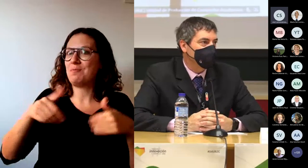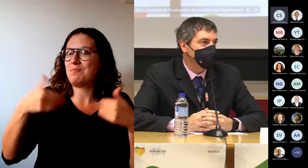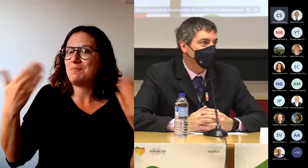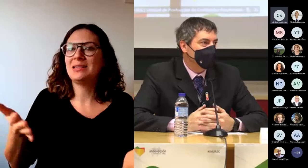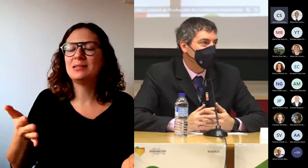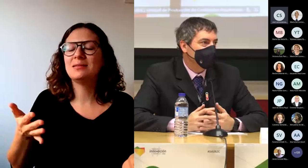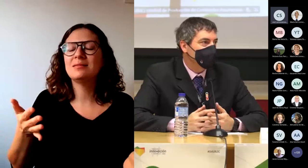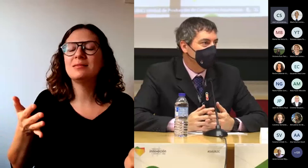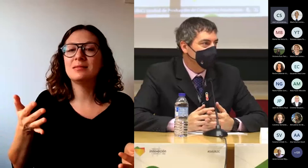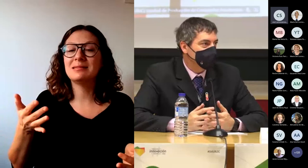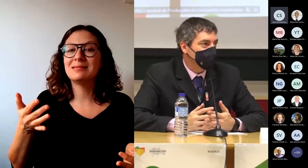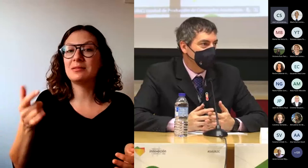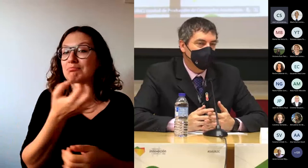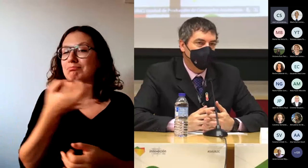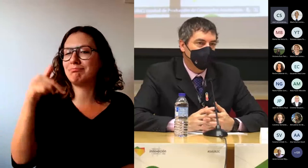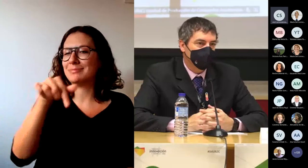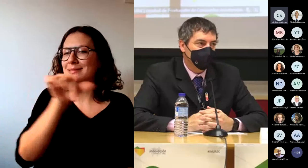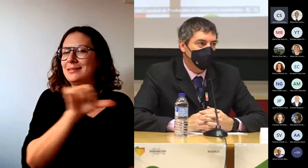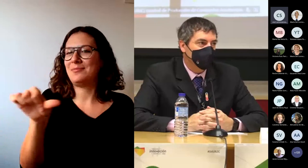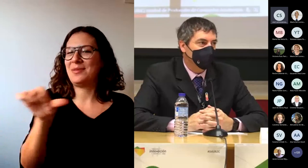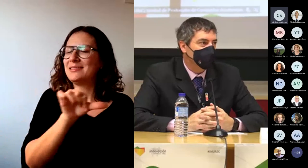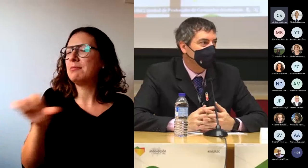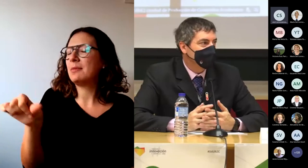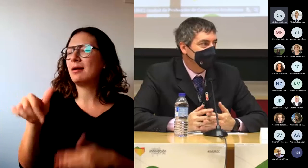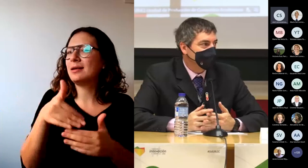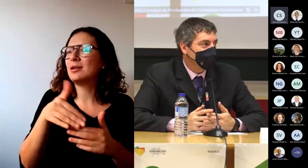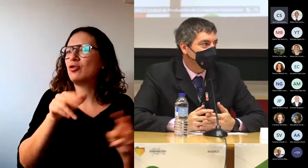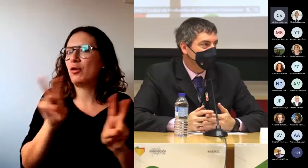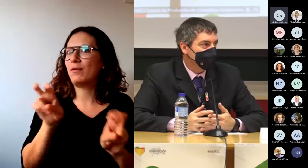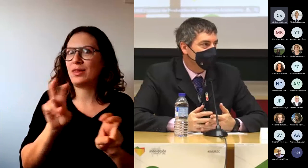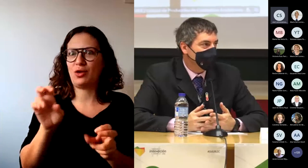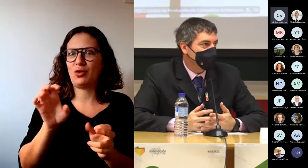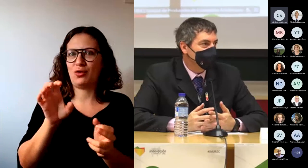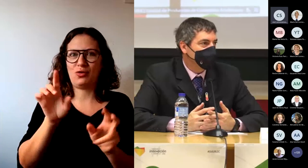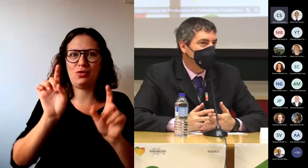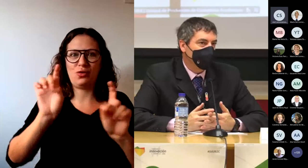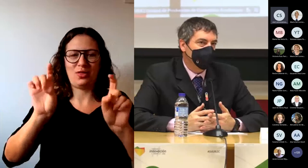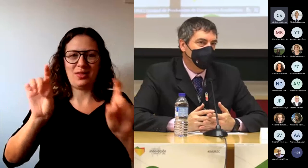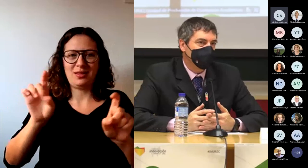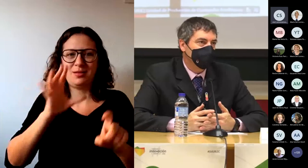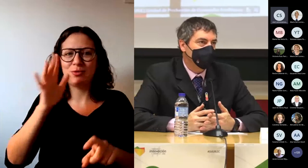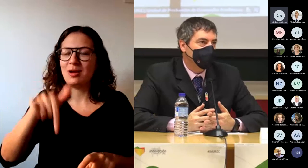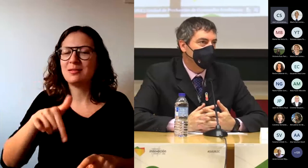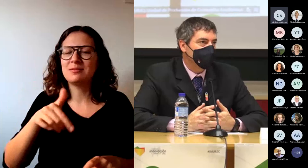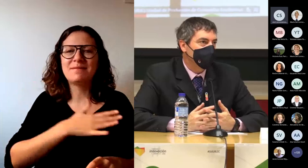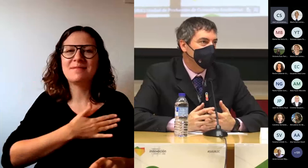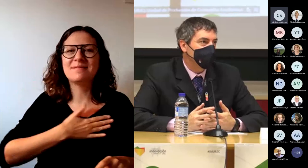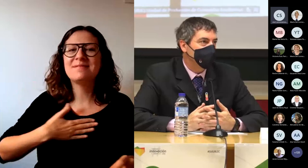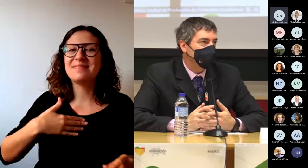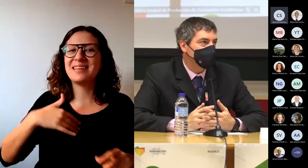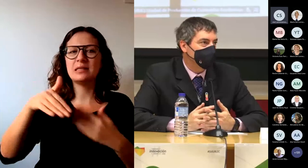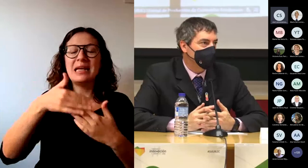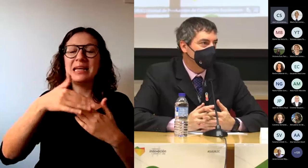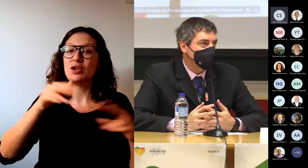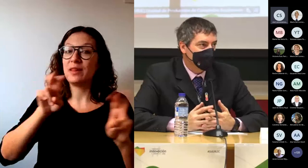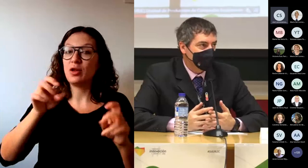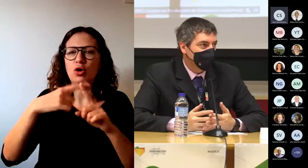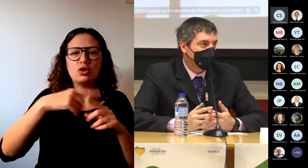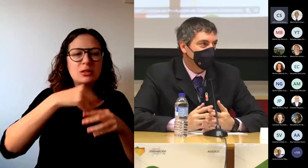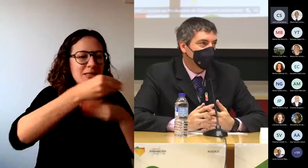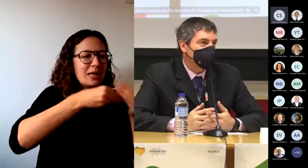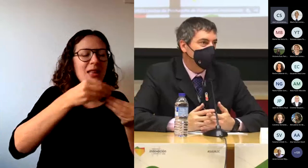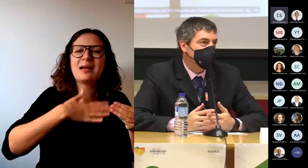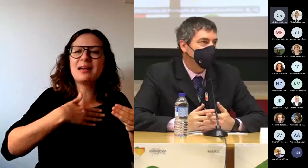docente. Pues aquí es donde echamos un poco el resto del centro y queremos que esa innovación se visibilice. Y se visibiliza muchas veces